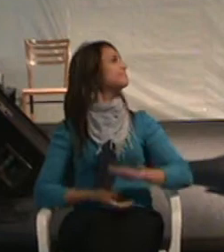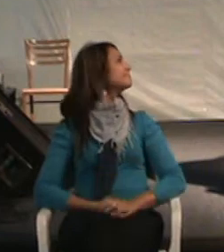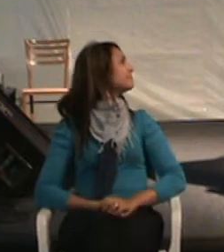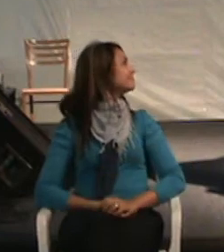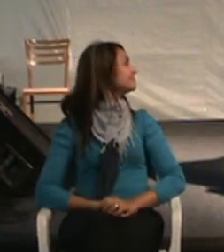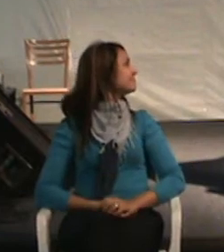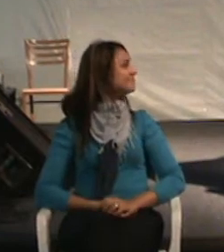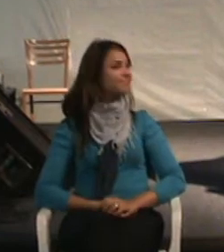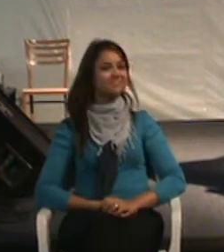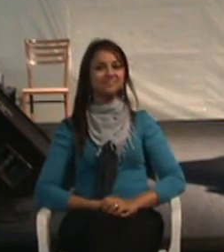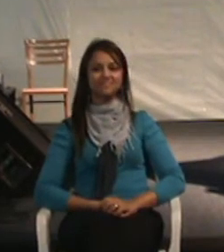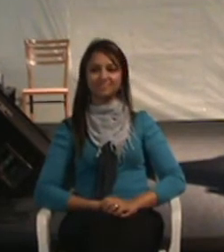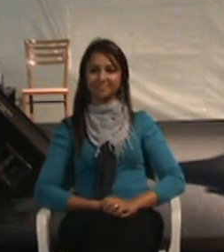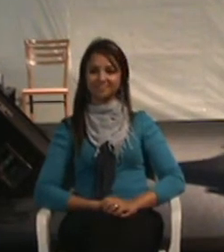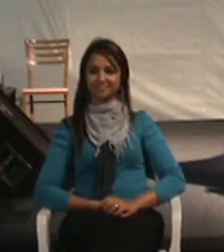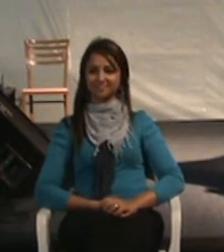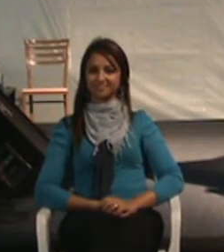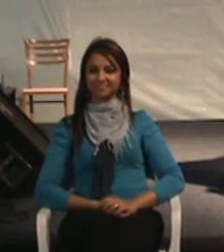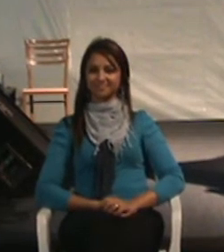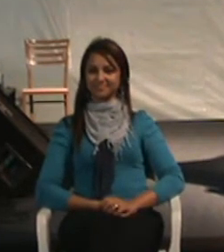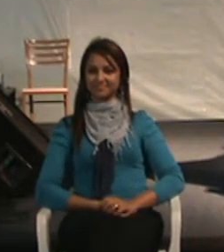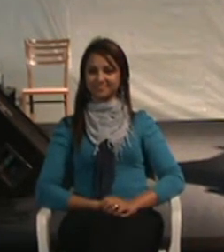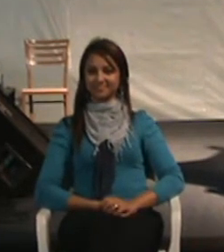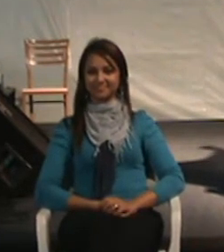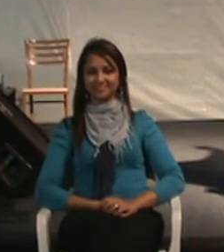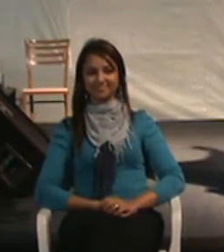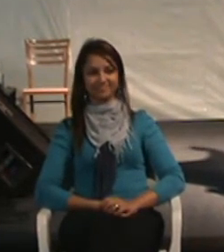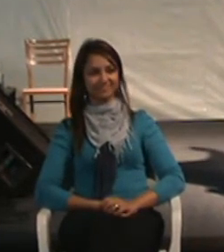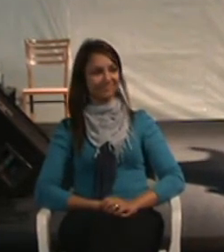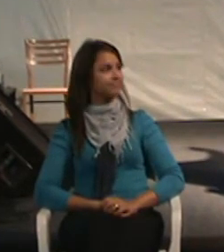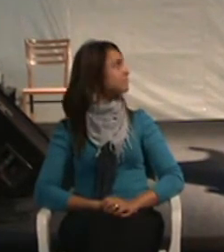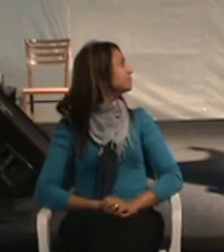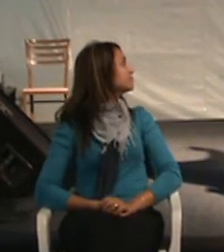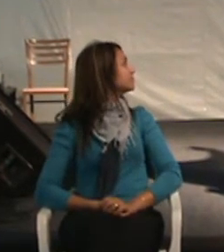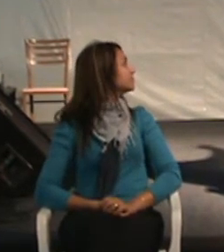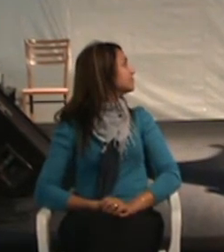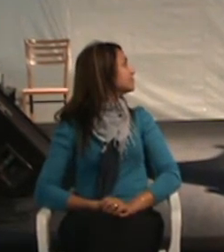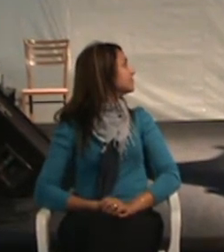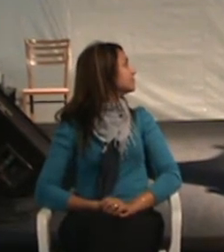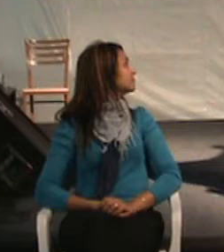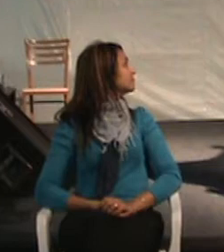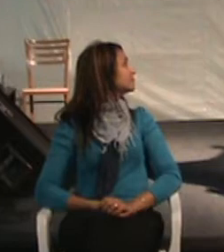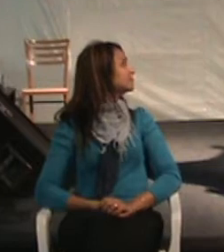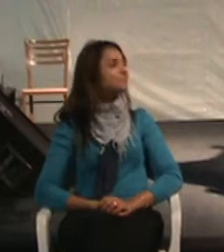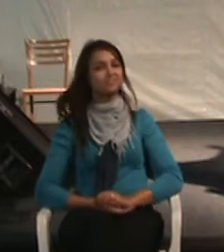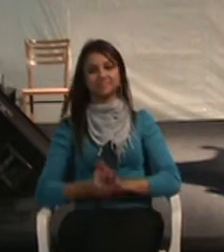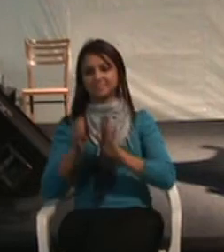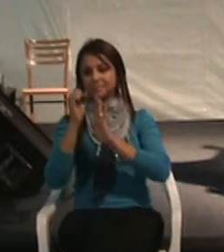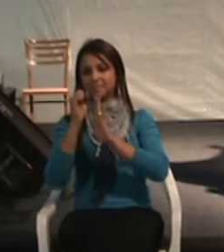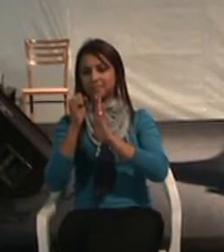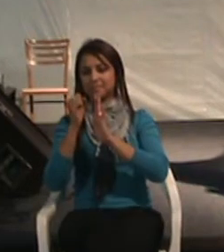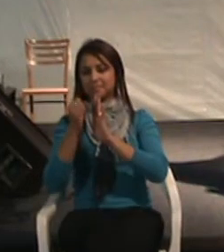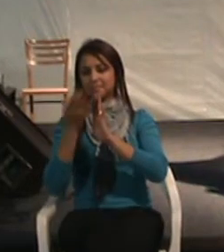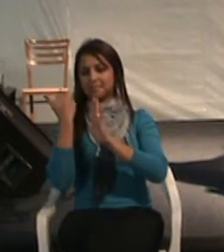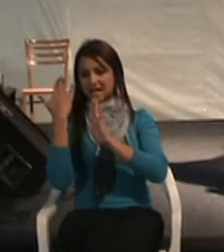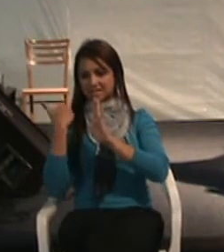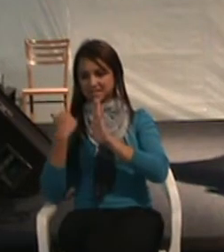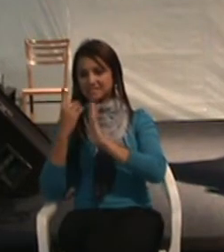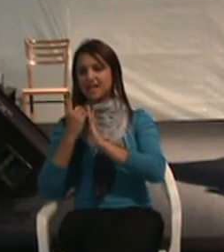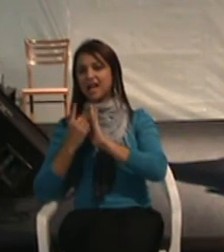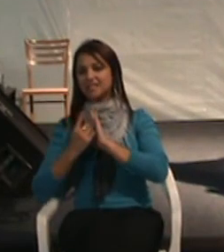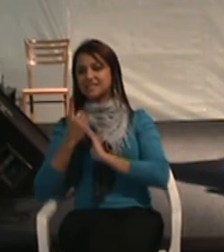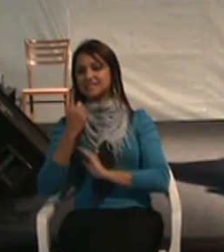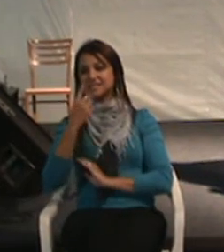Construção de ambientes e objetos em países desenvolvidos. Década de 70, 60, 70.